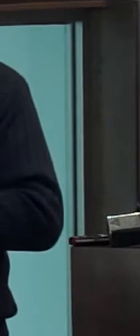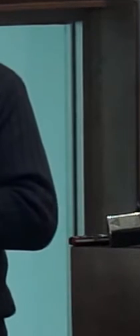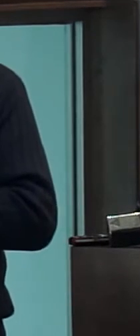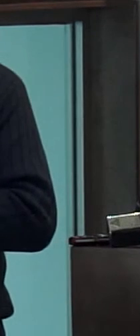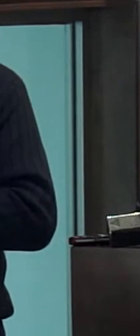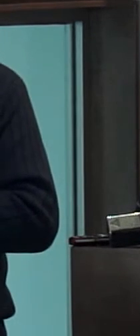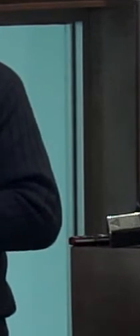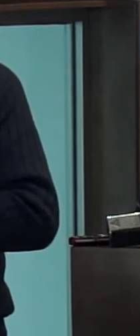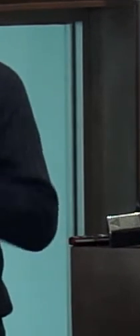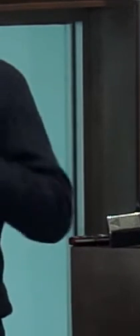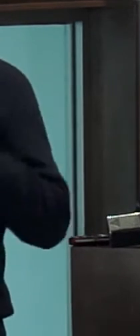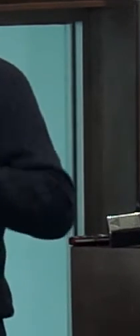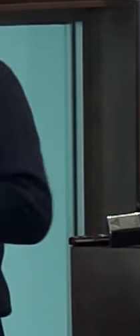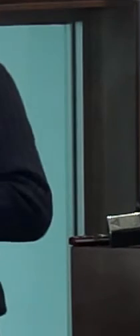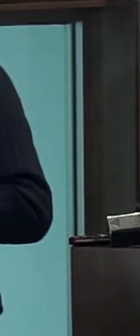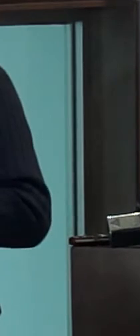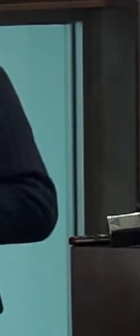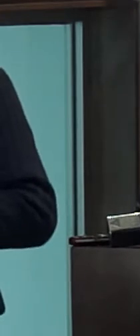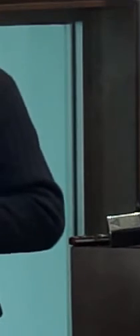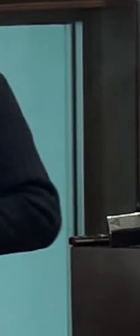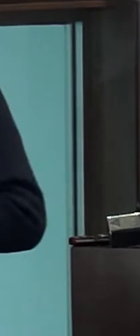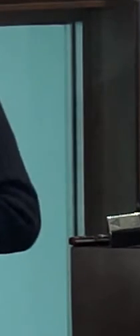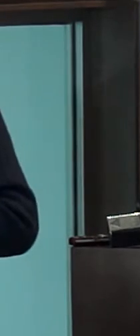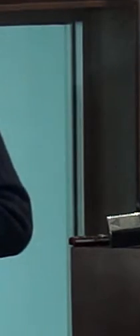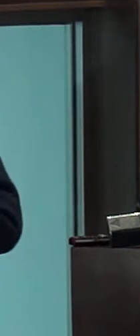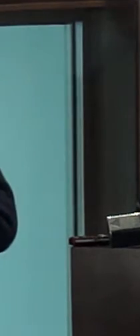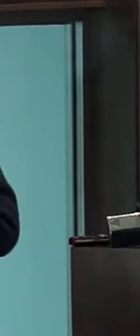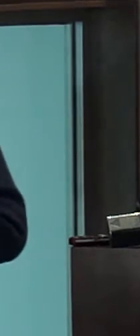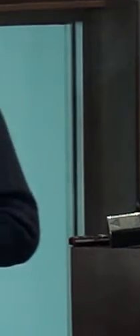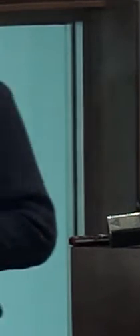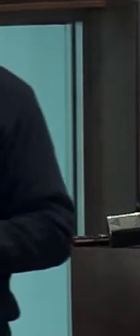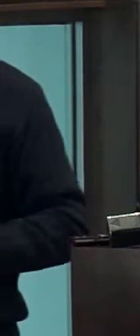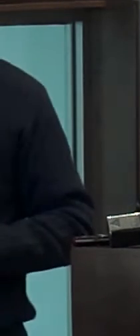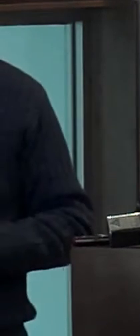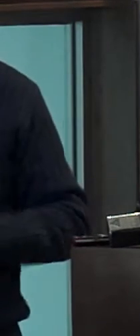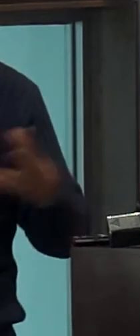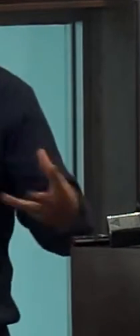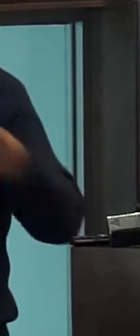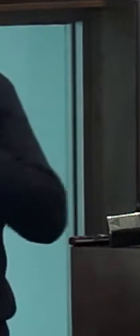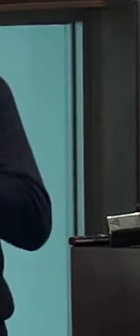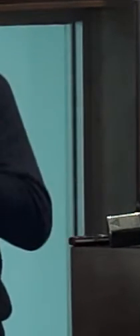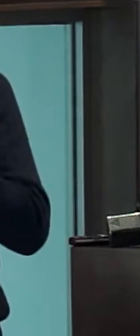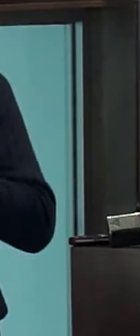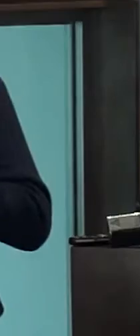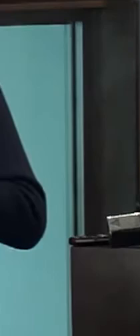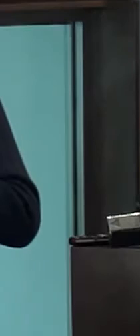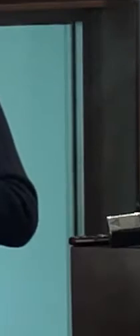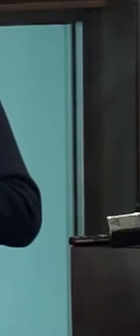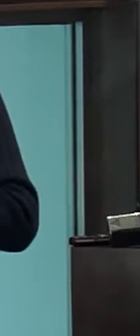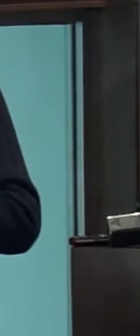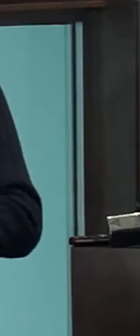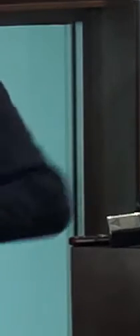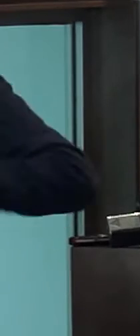no podemos evadirlo vivimos con los derechos humanos y es necesario que incorporemos los derechos humanos en la vida real,